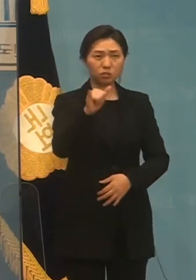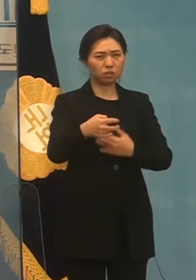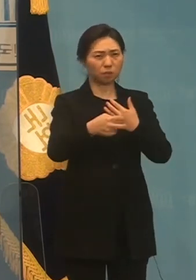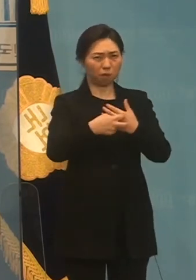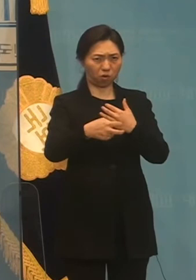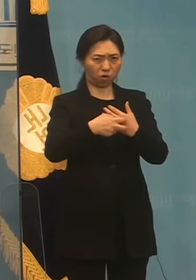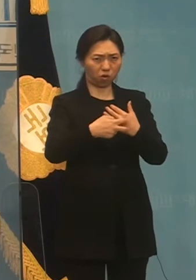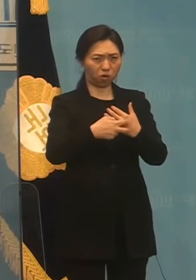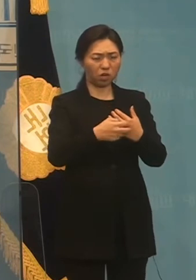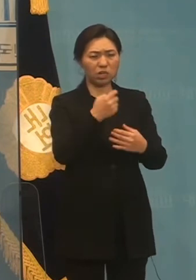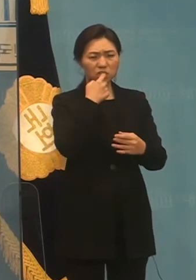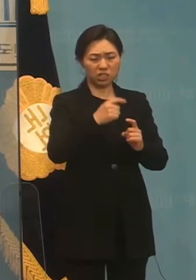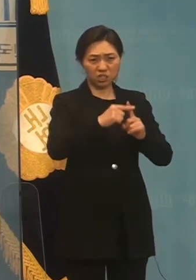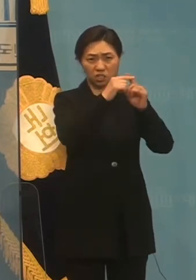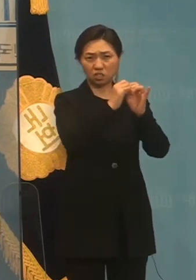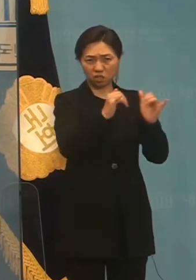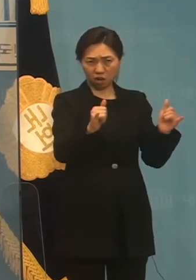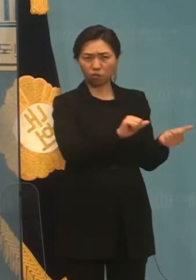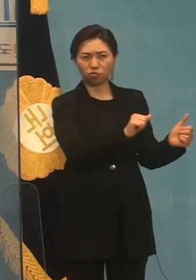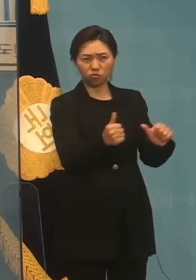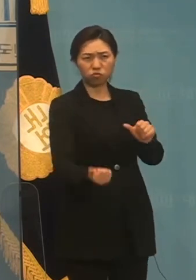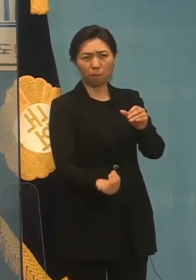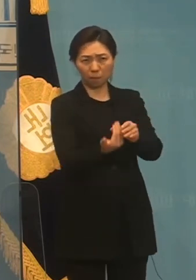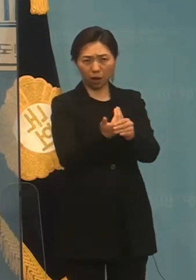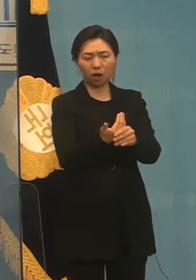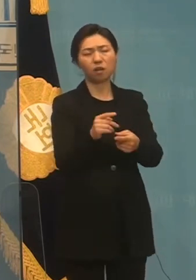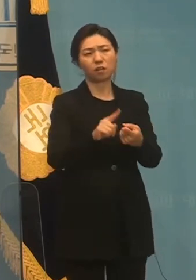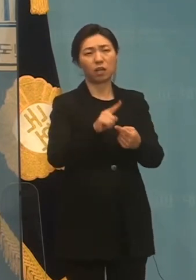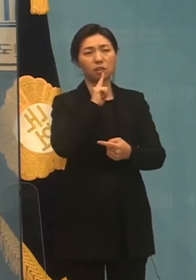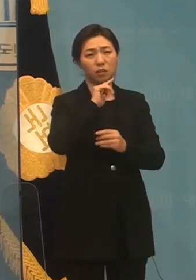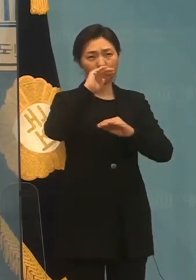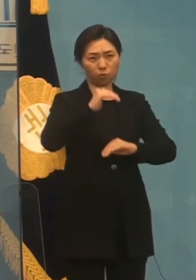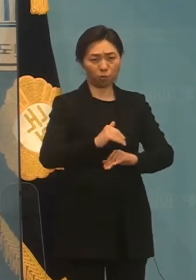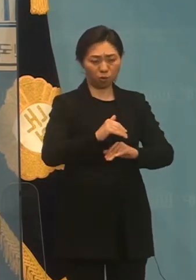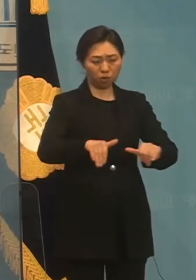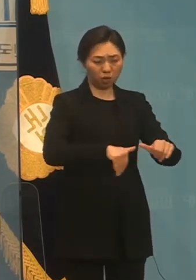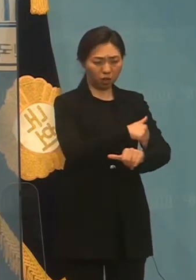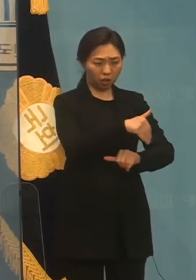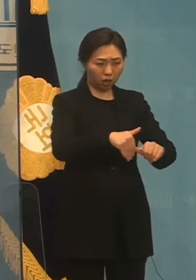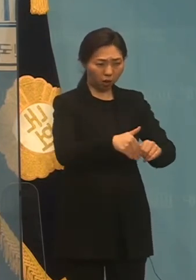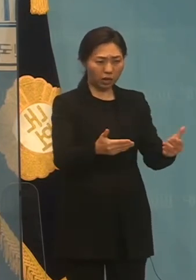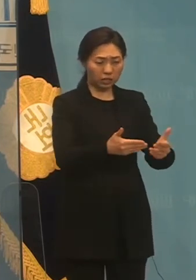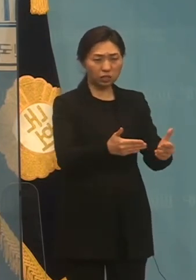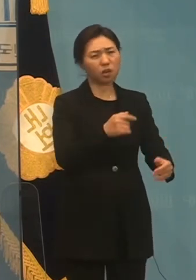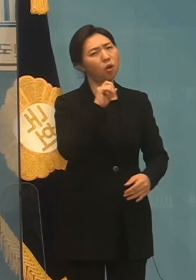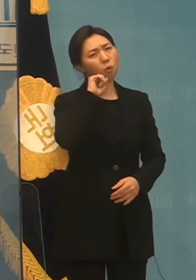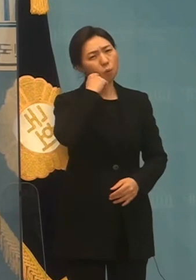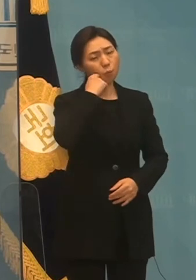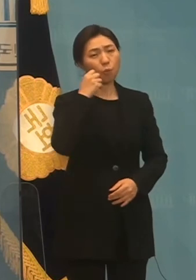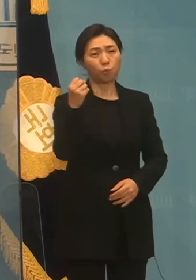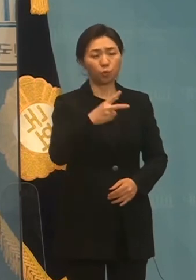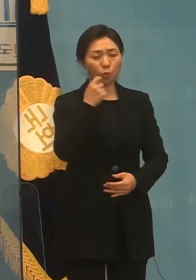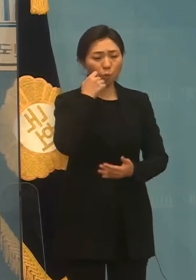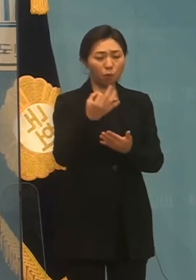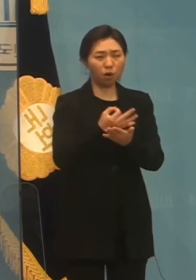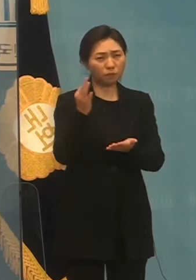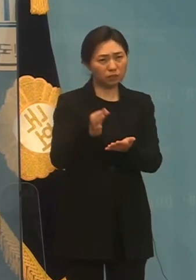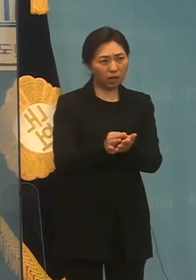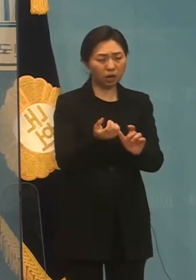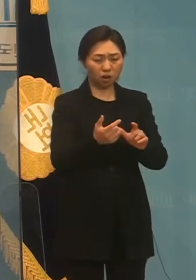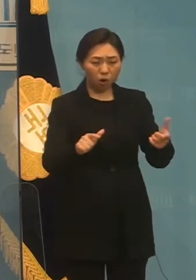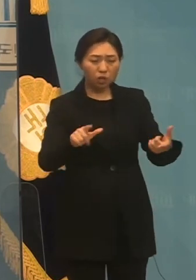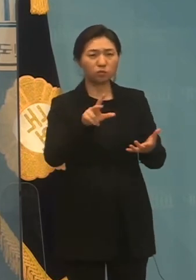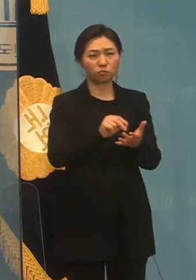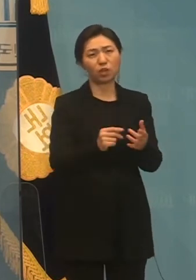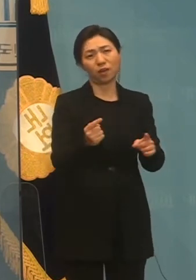할인적인 노동시간, 근무 환경, 열악한 인근 개선의 시급함을 역설하며 정의당이 그 개선의 길에